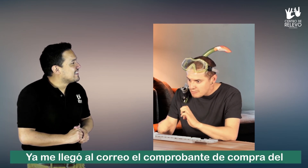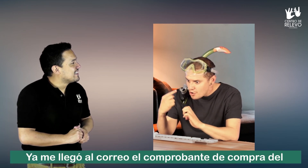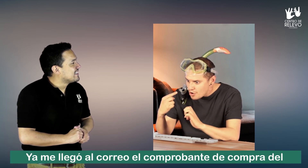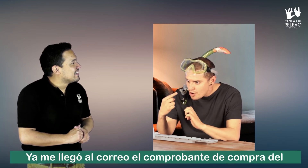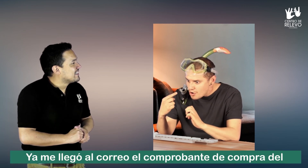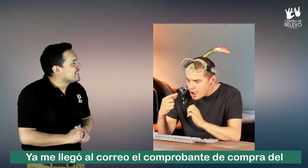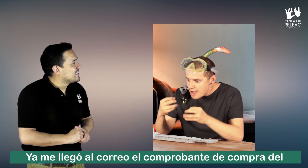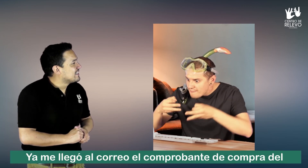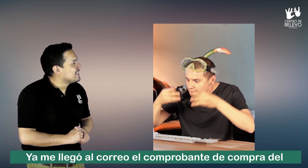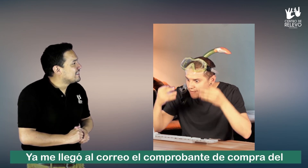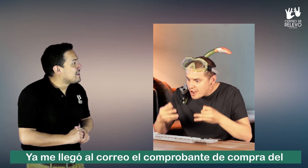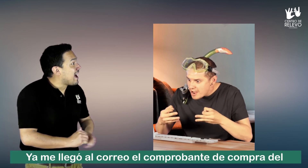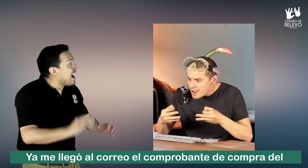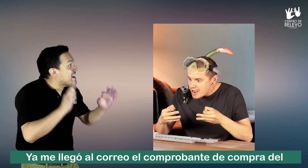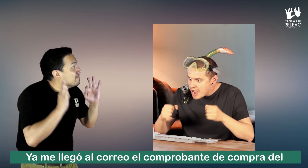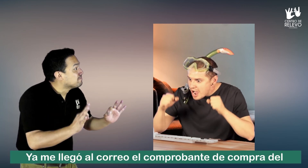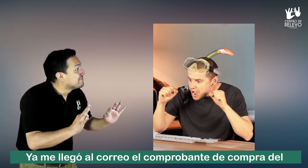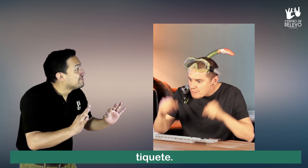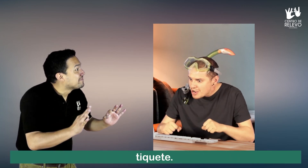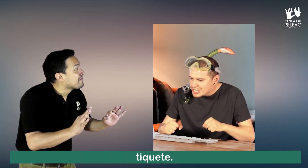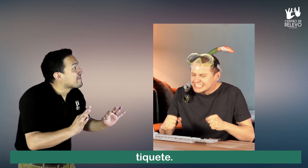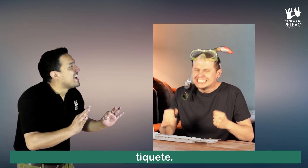Ya me llegó el correo el comprobante de la compra del tiquete. ¡Sí!